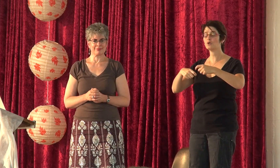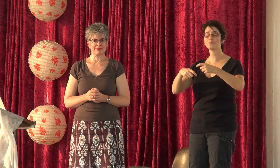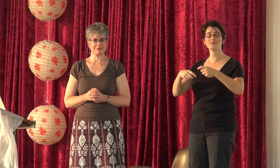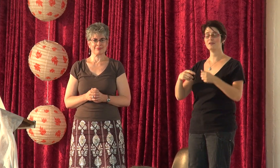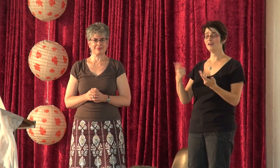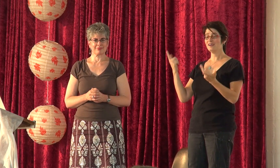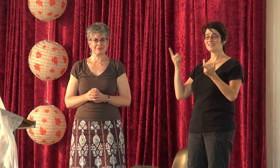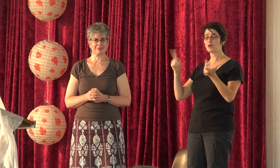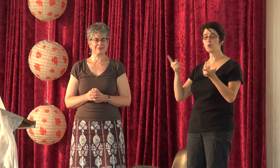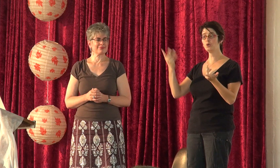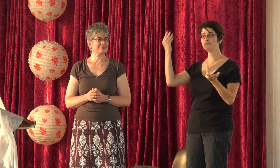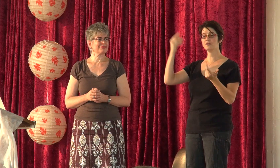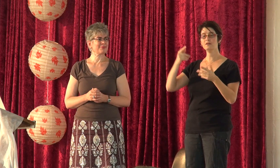לימודי חרשות